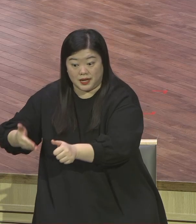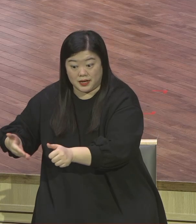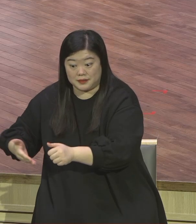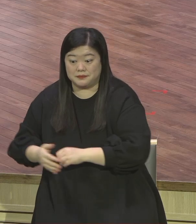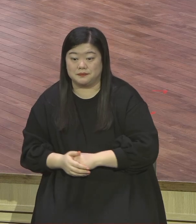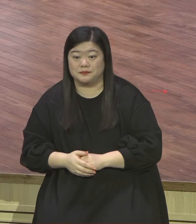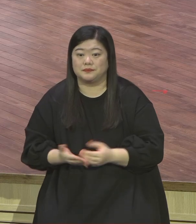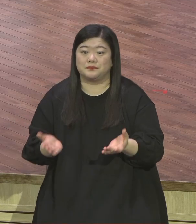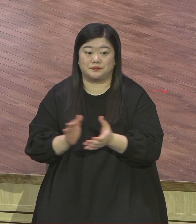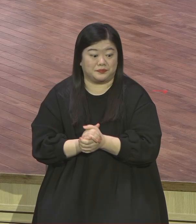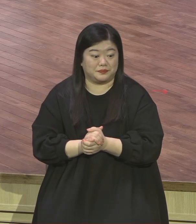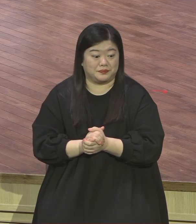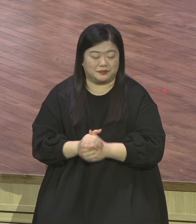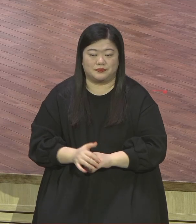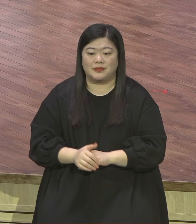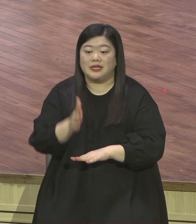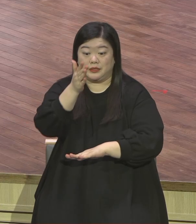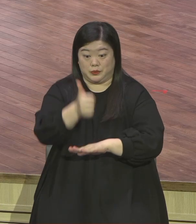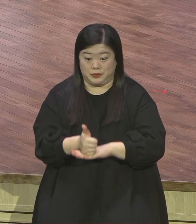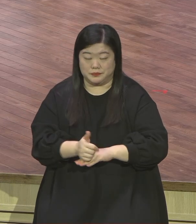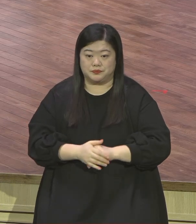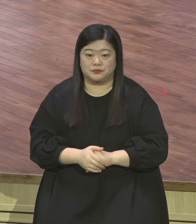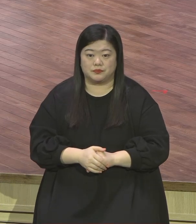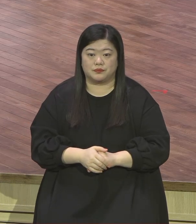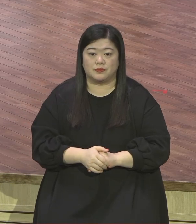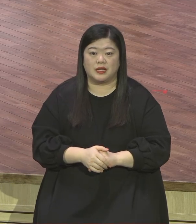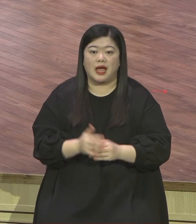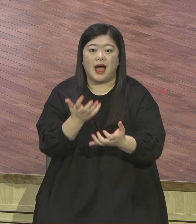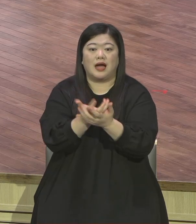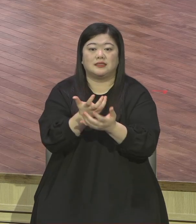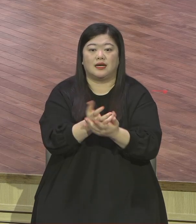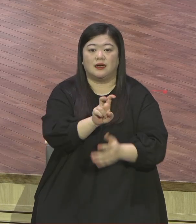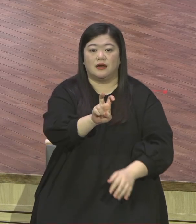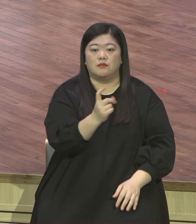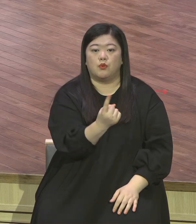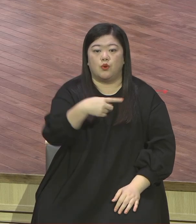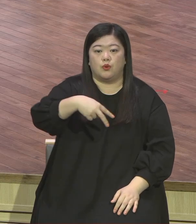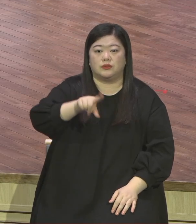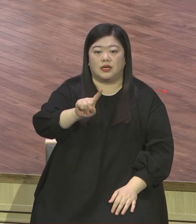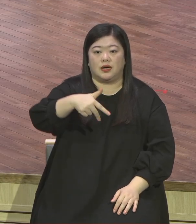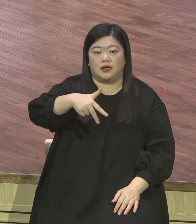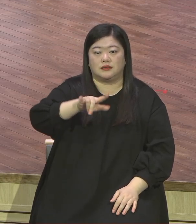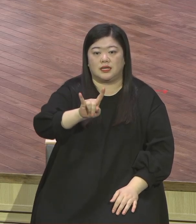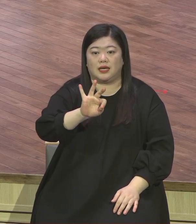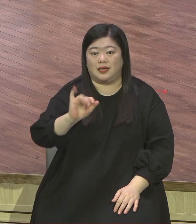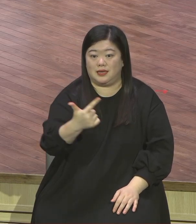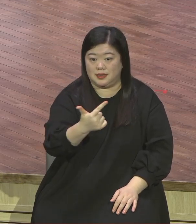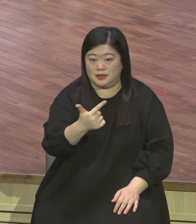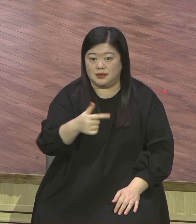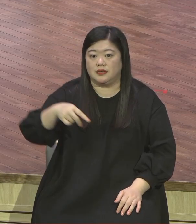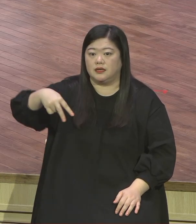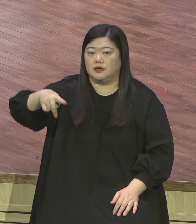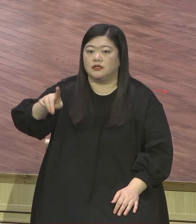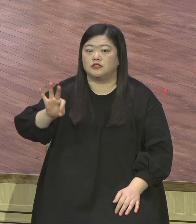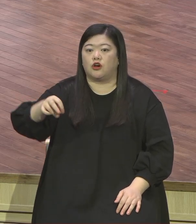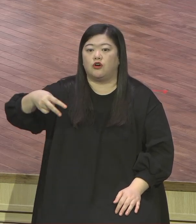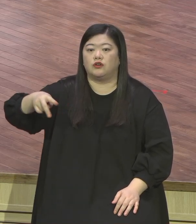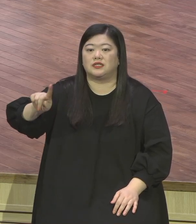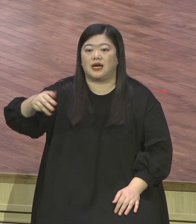모사 제인 성사 제천 이란 말이 있어요 이게 무슨 말이냐 사람이 아무리 좋은 계획을 세워도